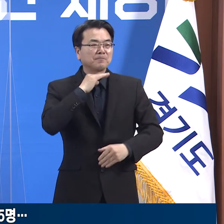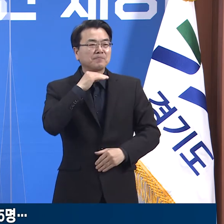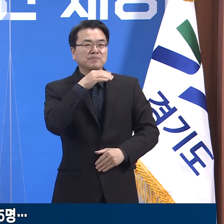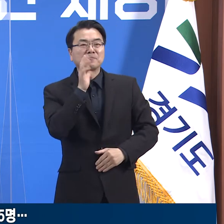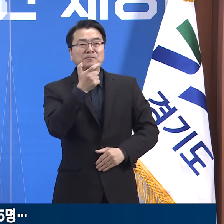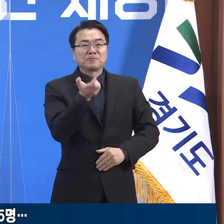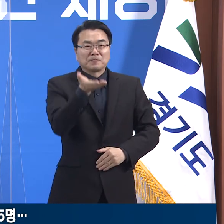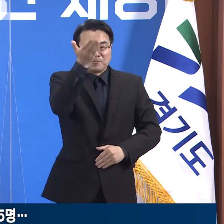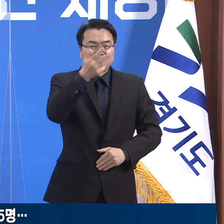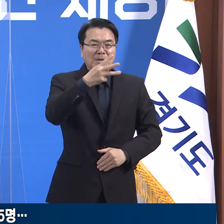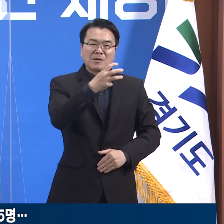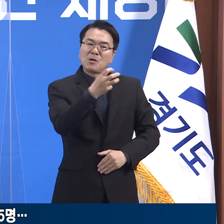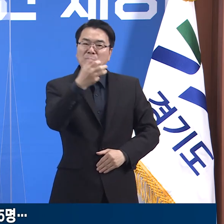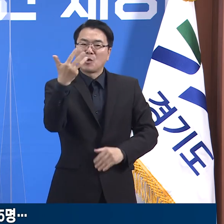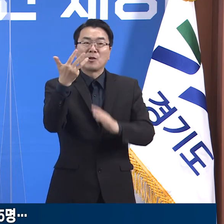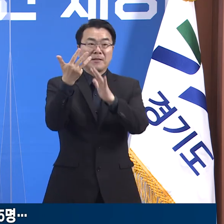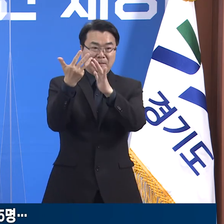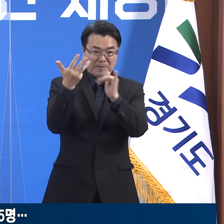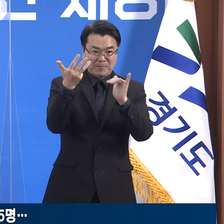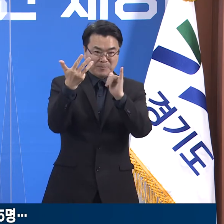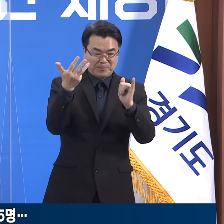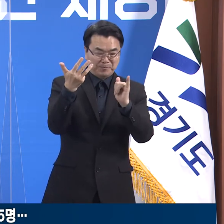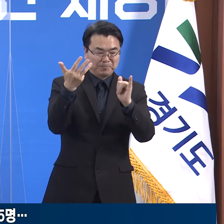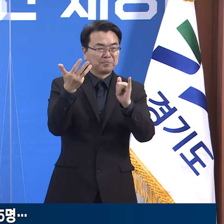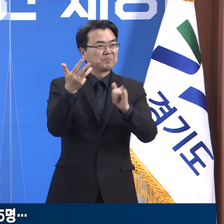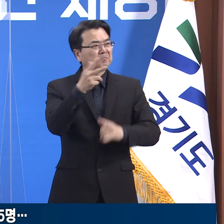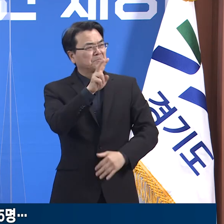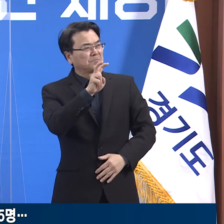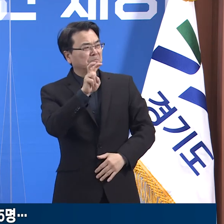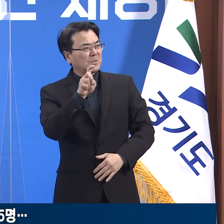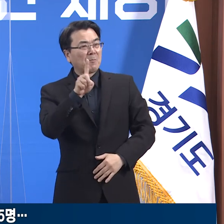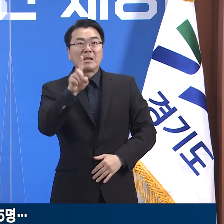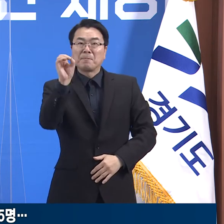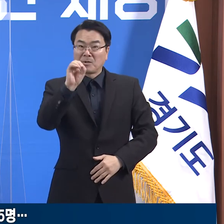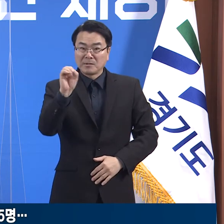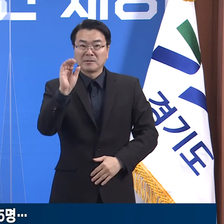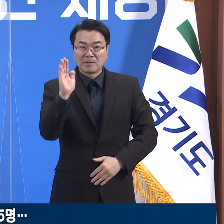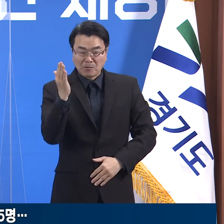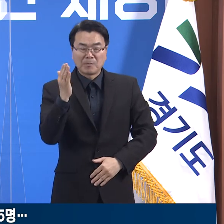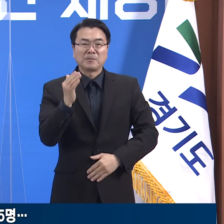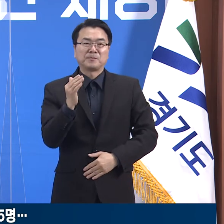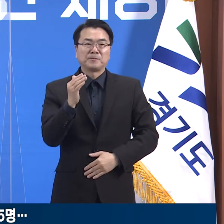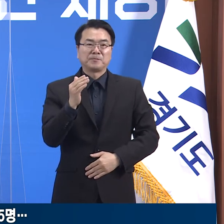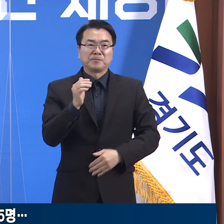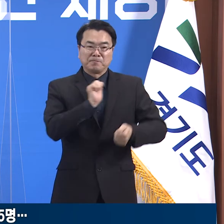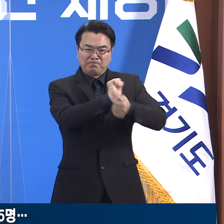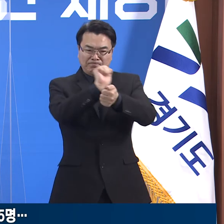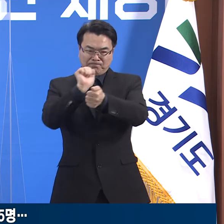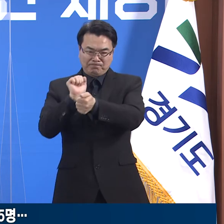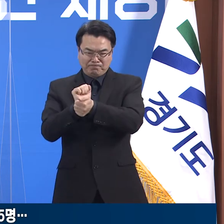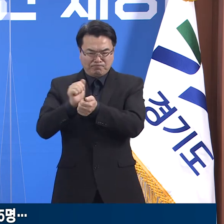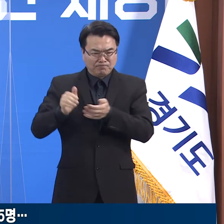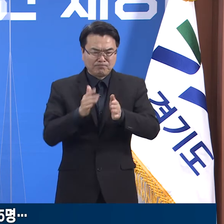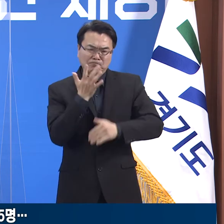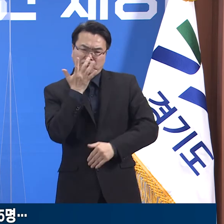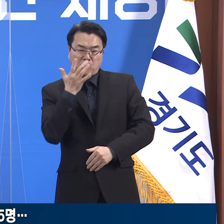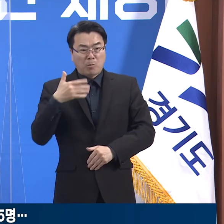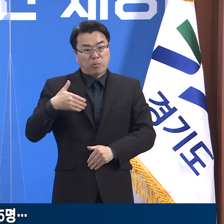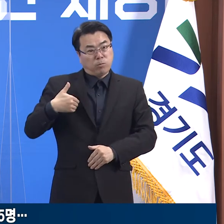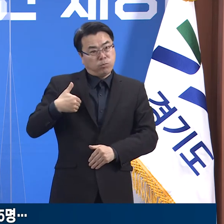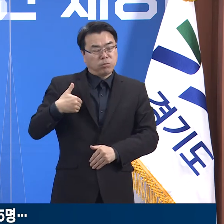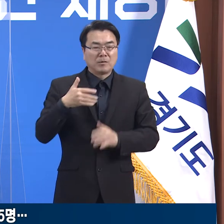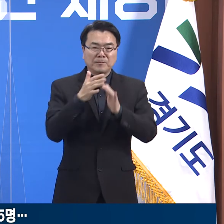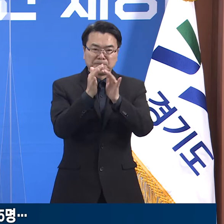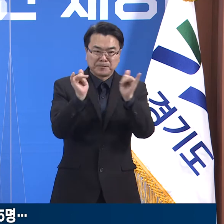고령자는 38명으로 20.1%를 차지합니다. 감염 경로를 알 수 없는 확진자는